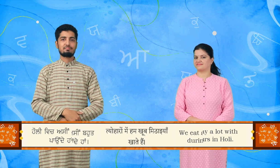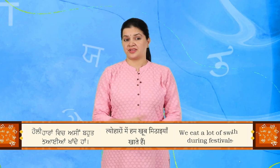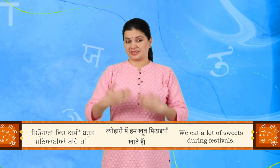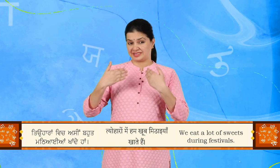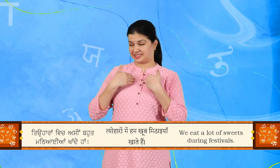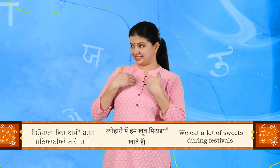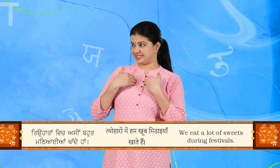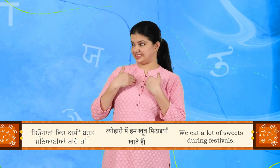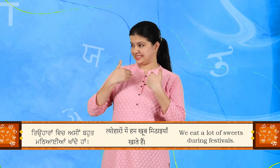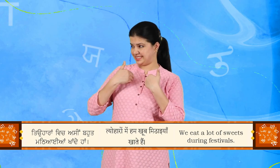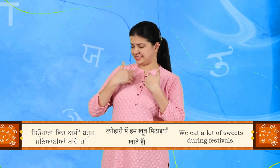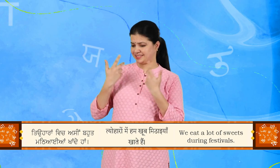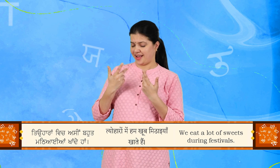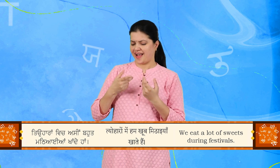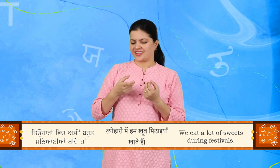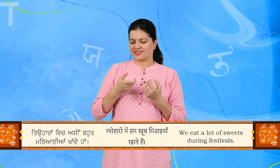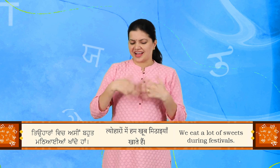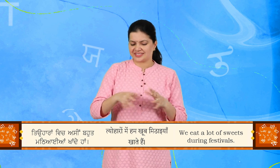तोड़ा विच अशी बहुत मिठाईयां खान दे हैं.